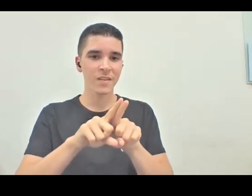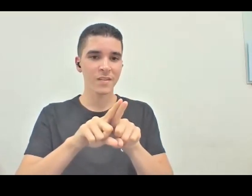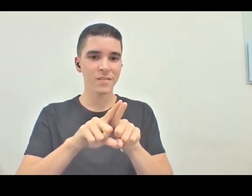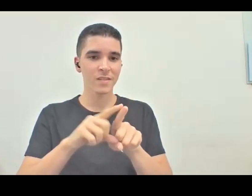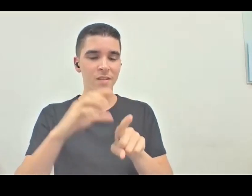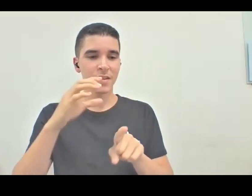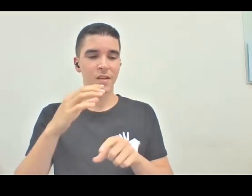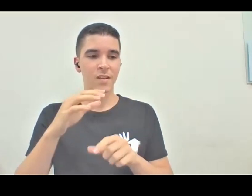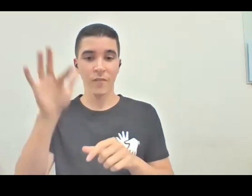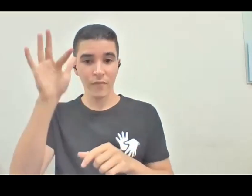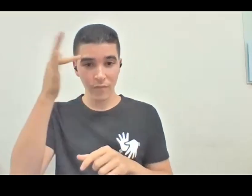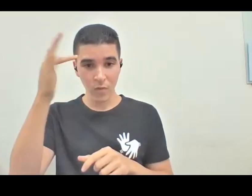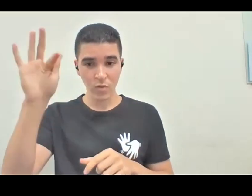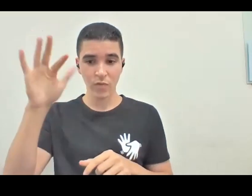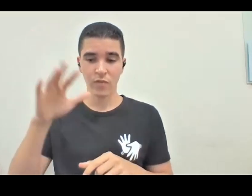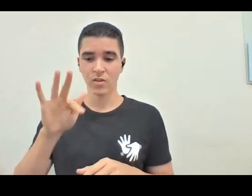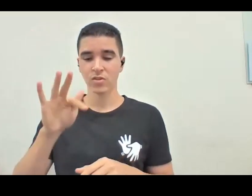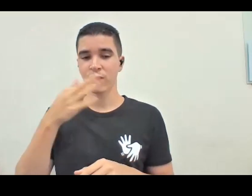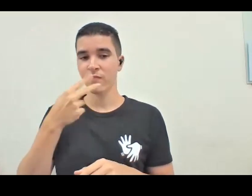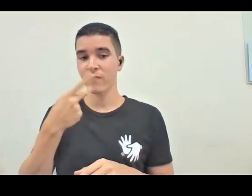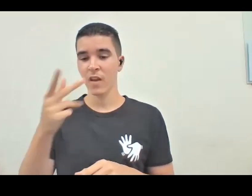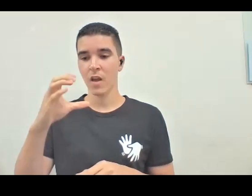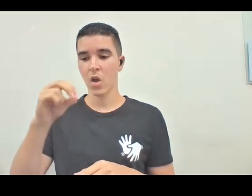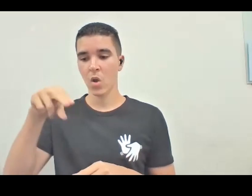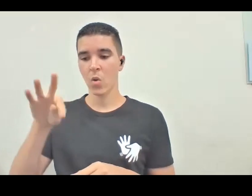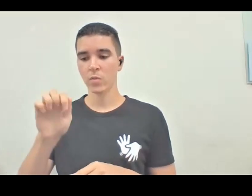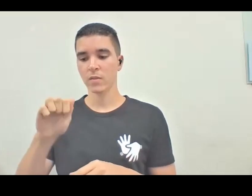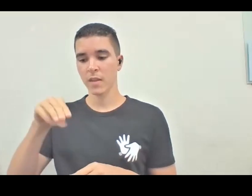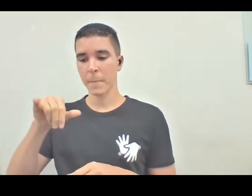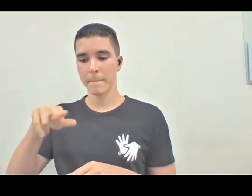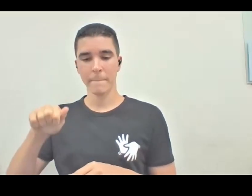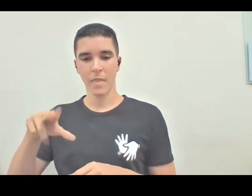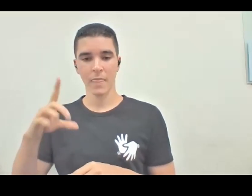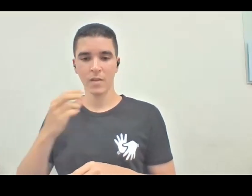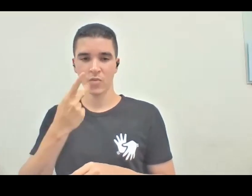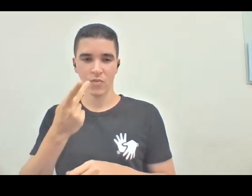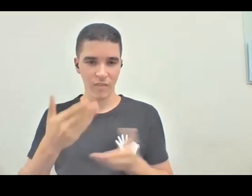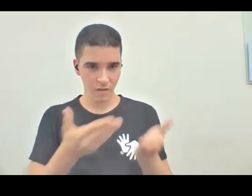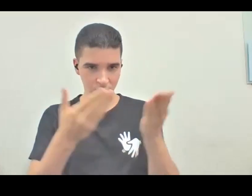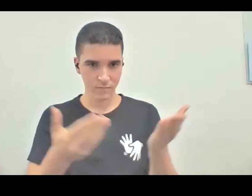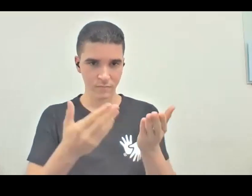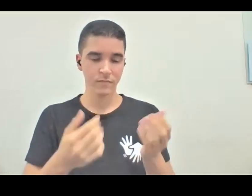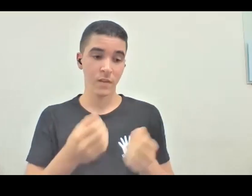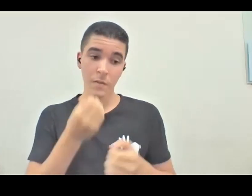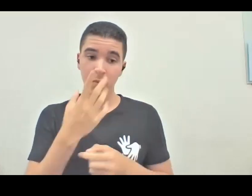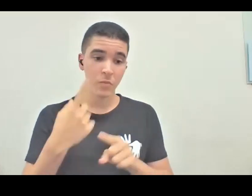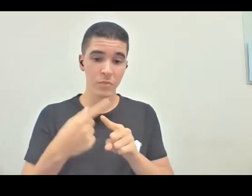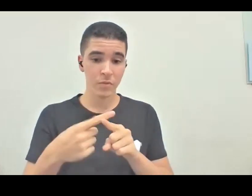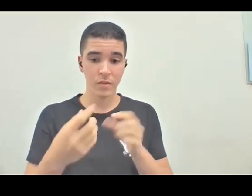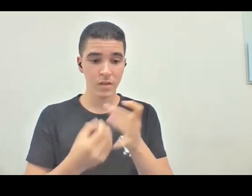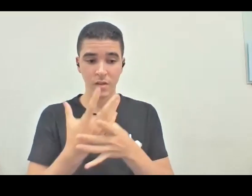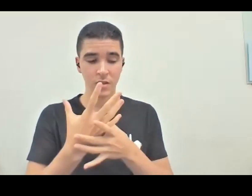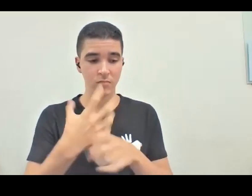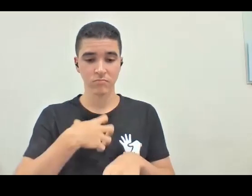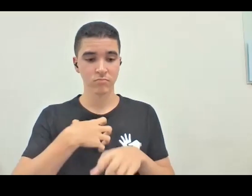contaminando, contaminando com a sua vivência aquilo, então as ações, elas se desenvolvem de outras formas, a gente vê o exemplo